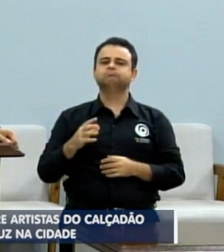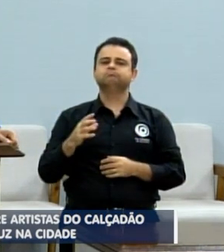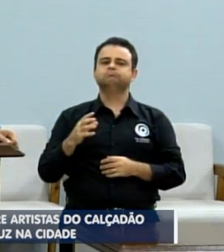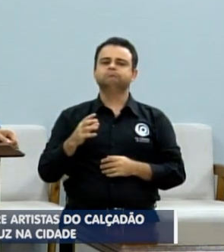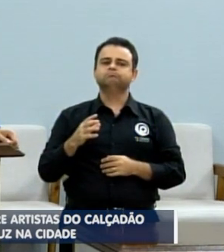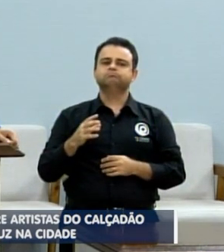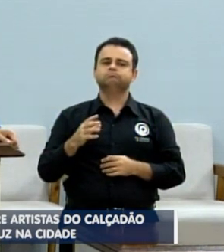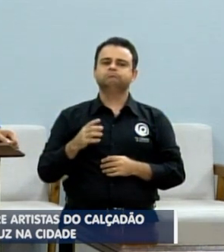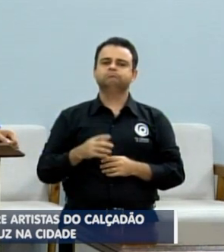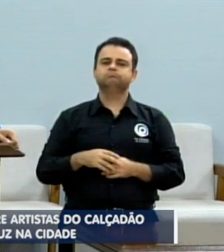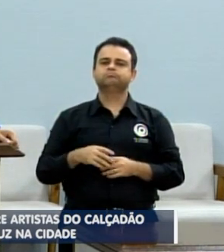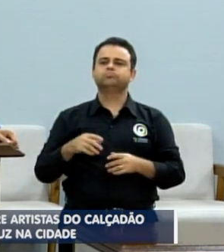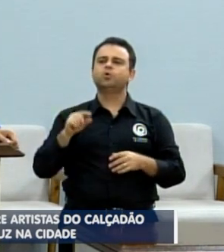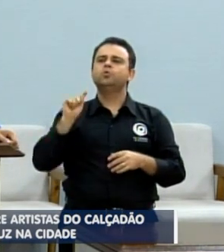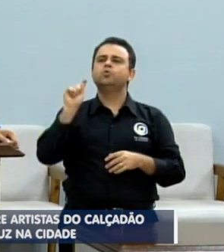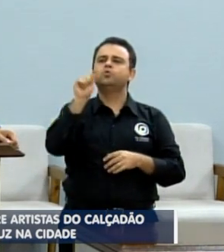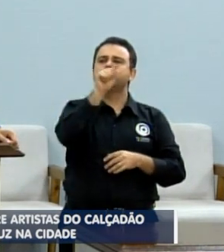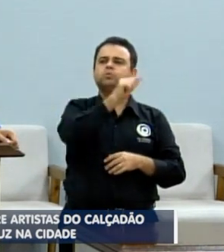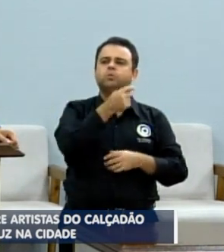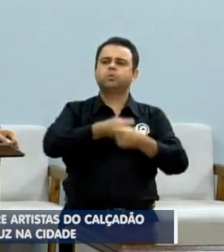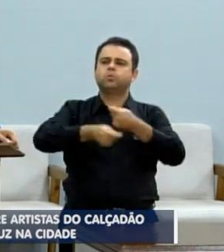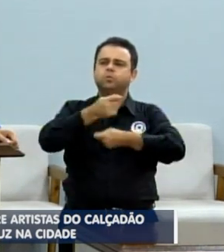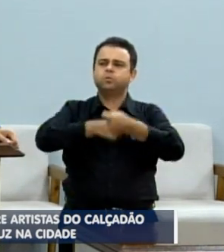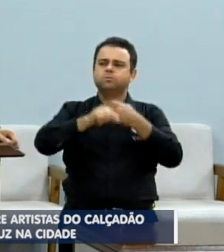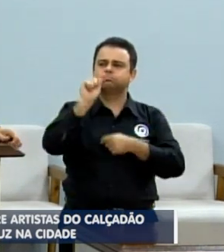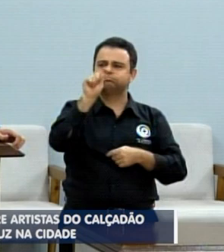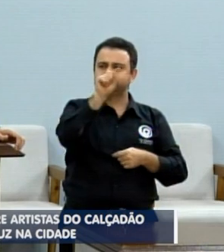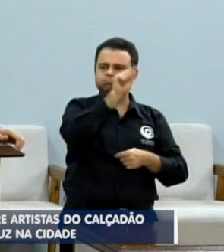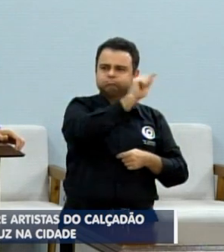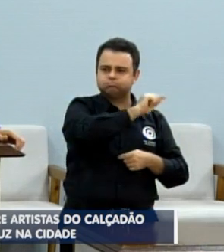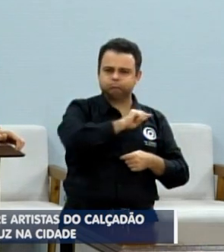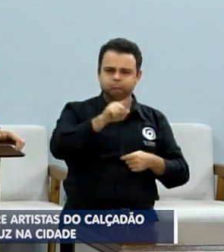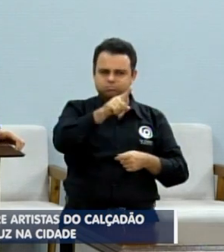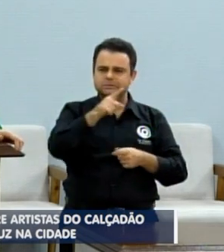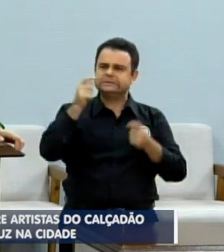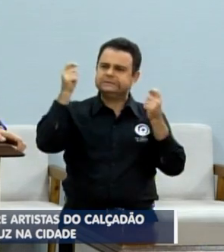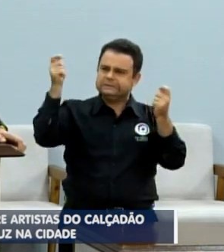dos estabelecimentos comerciais podem contar com o meu apoio.